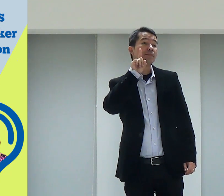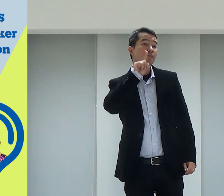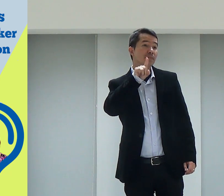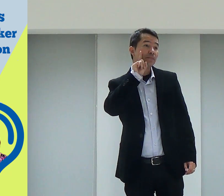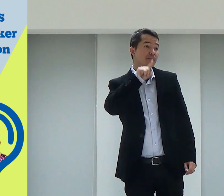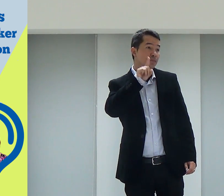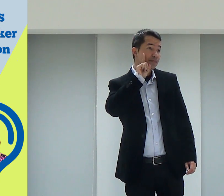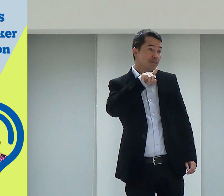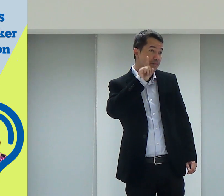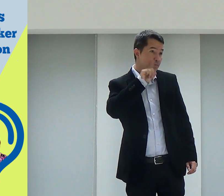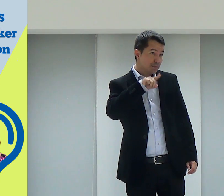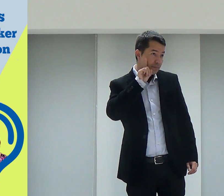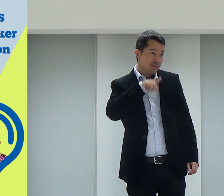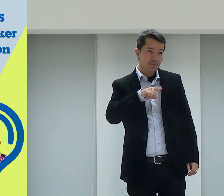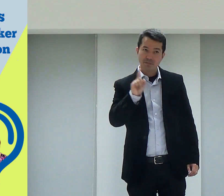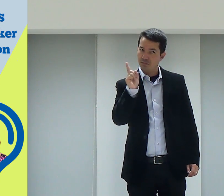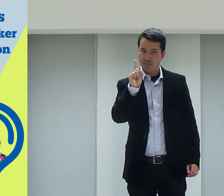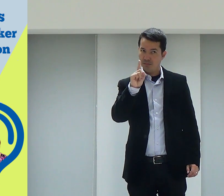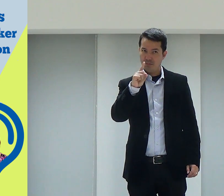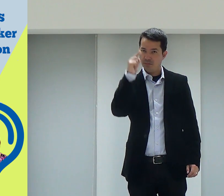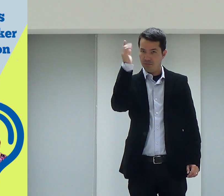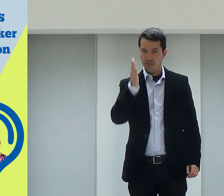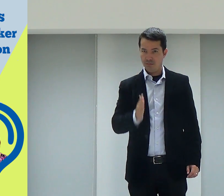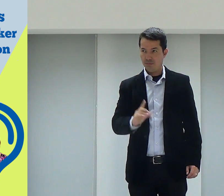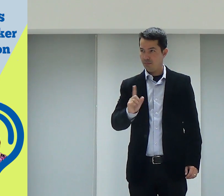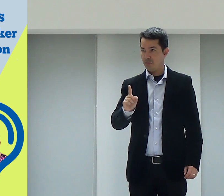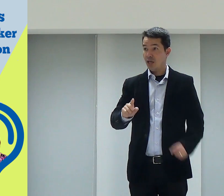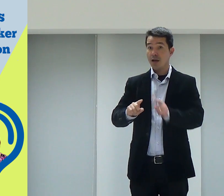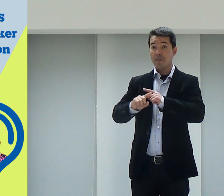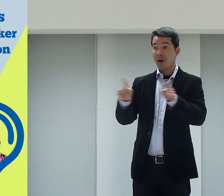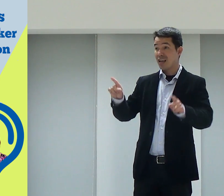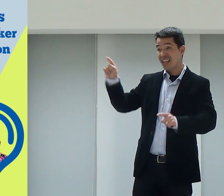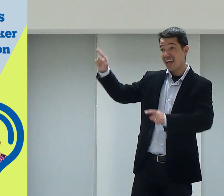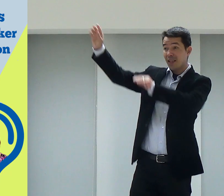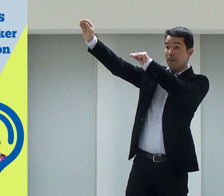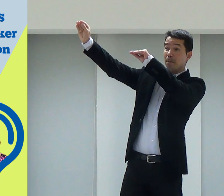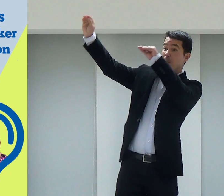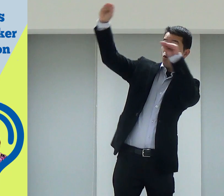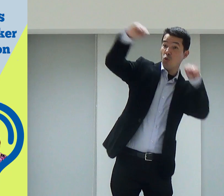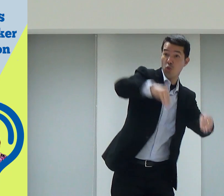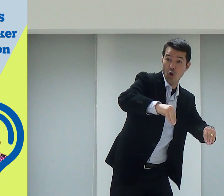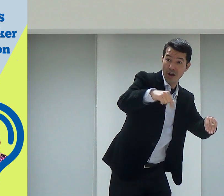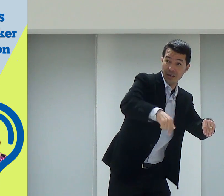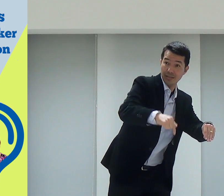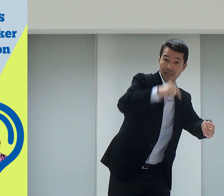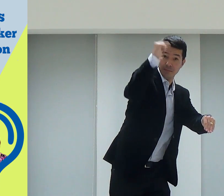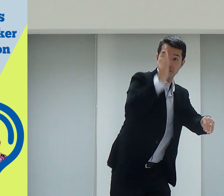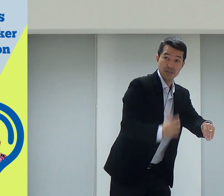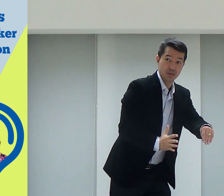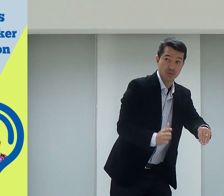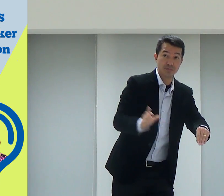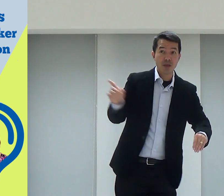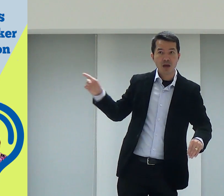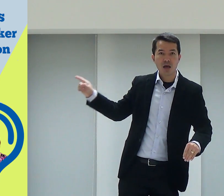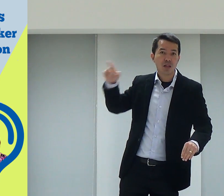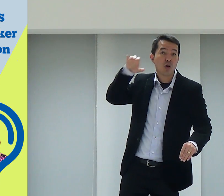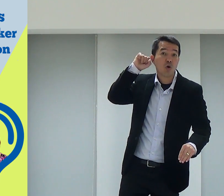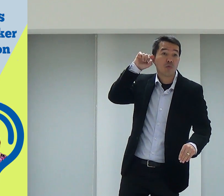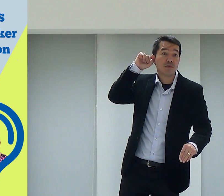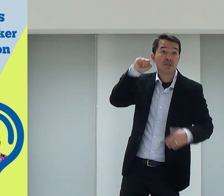Ela é americana. Ela Não é aqui do Brasil. Mas ela se mudou aqui pro Brasil.